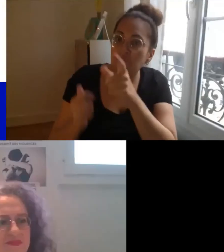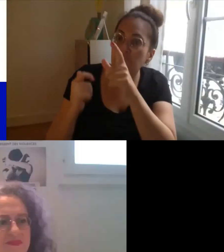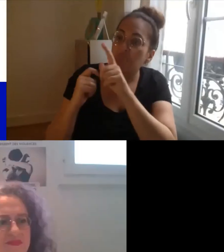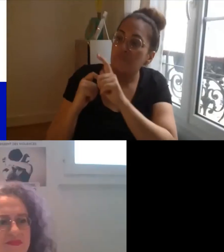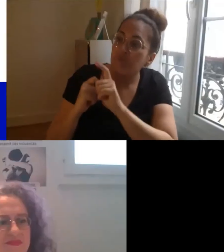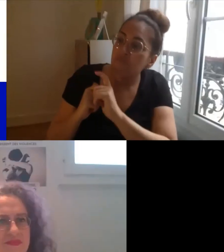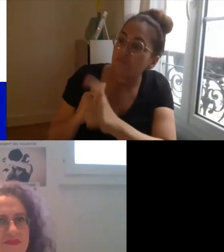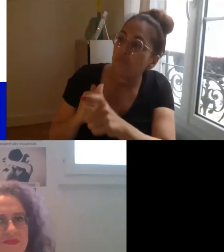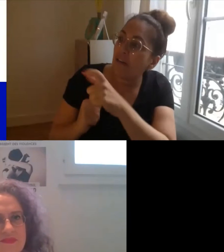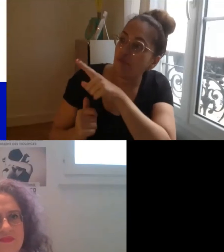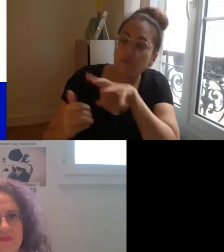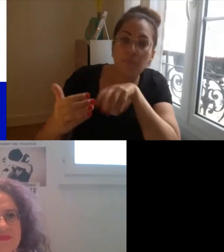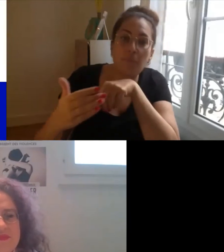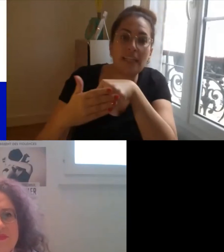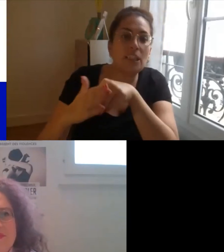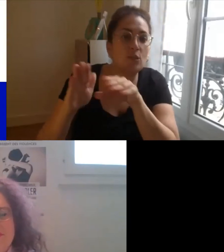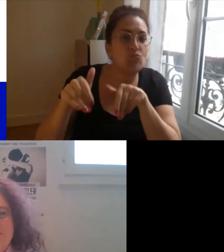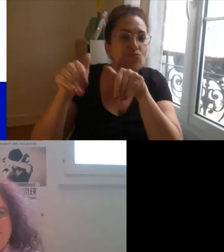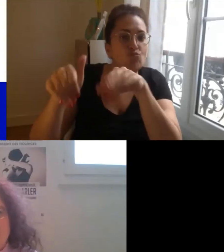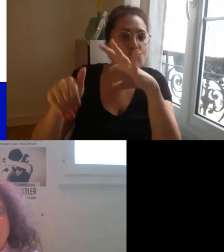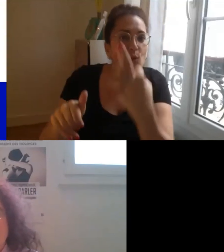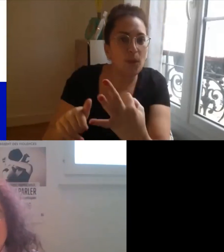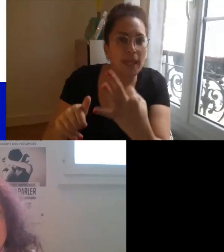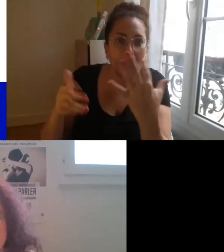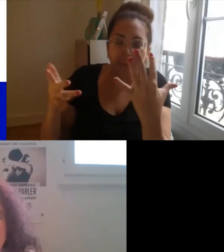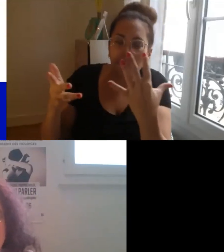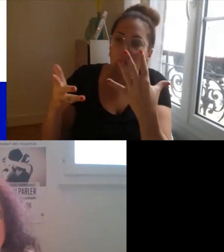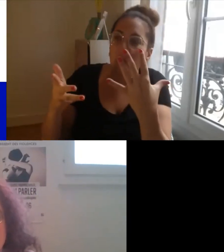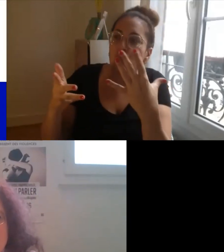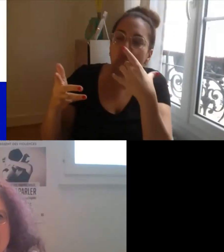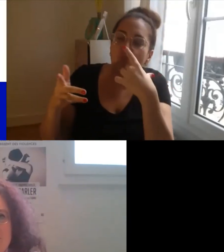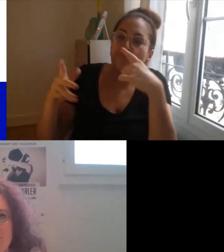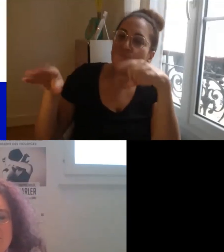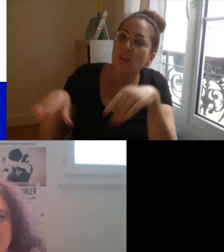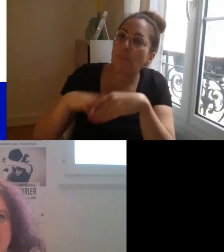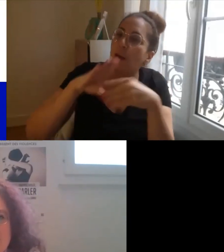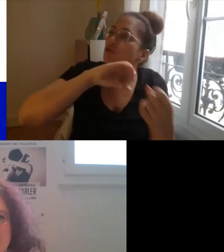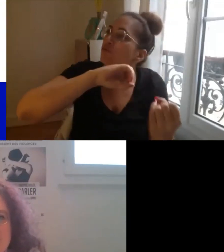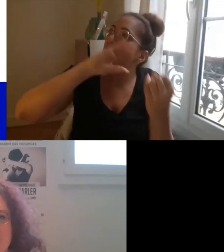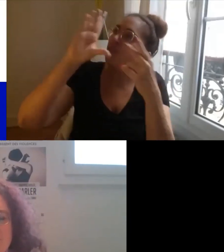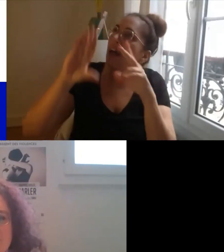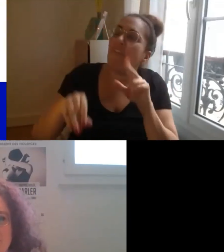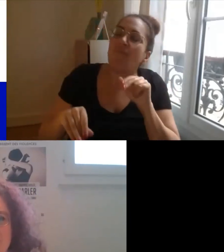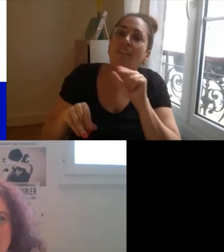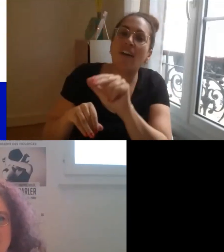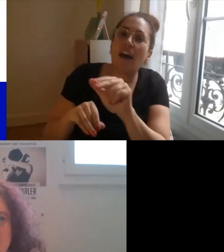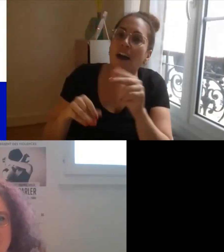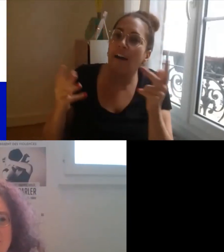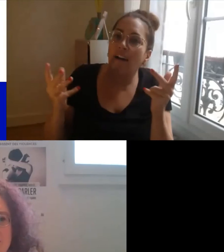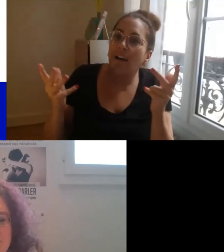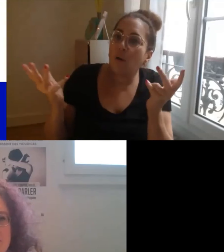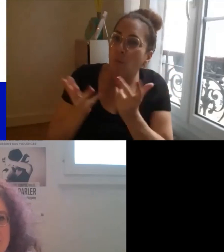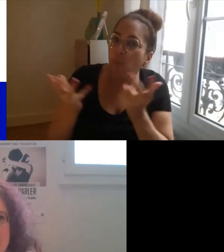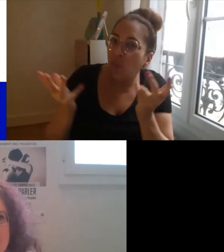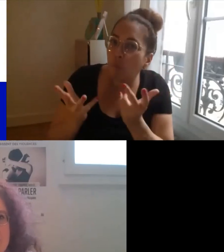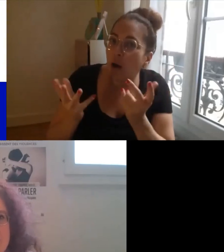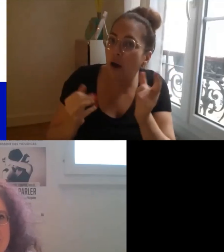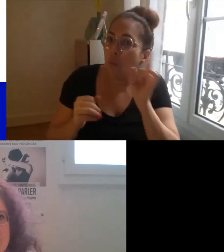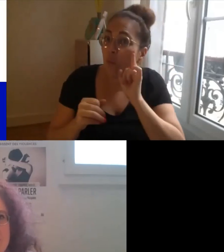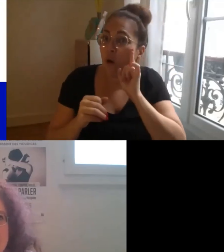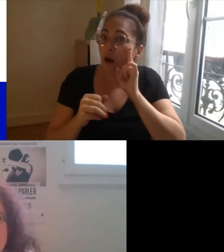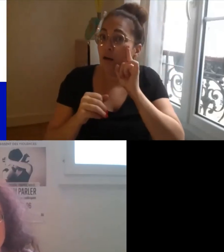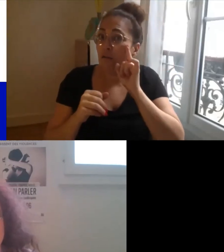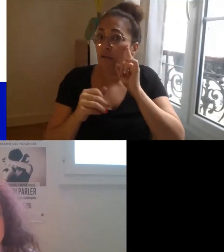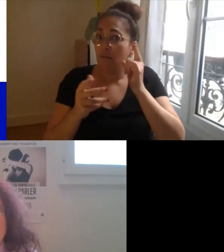votre participation et le cadre participatif des associations dans ces travaux qui sont lancés